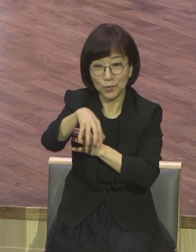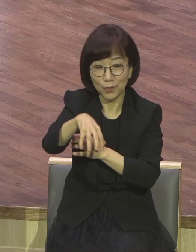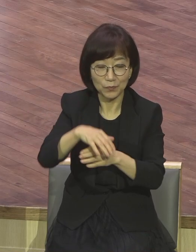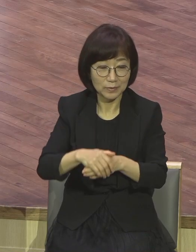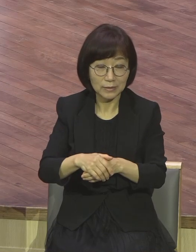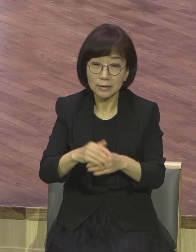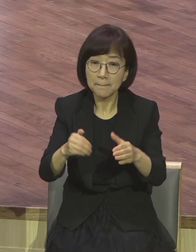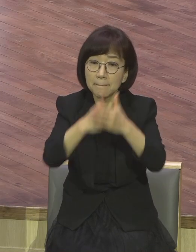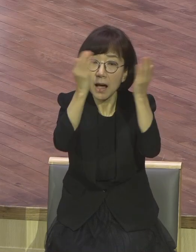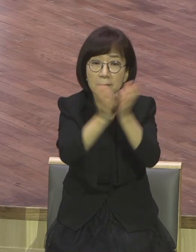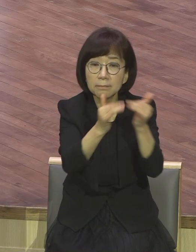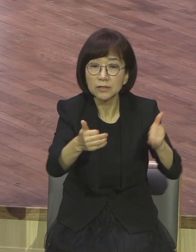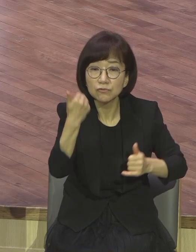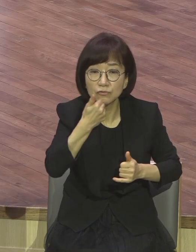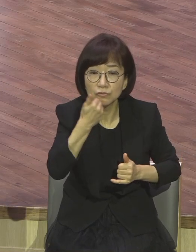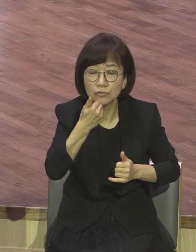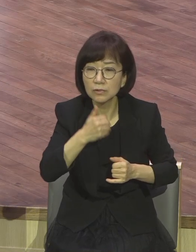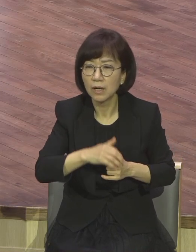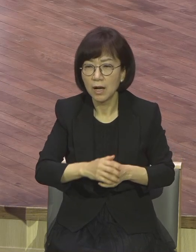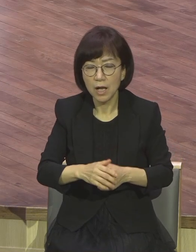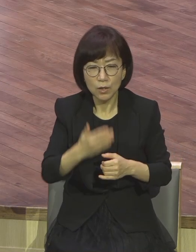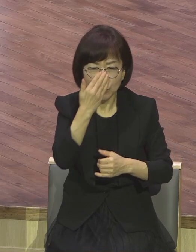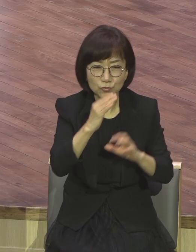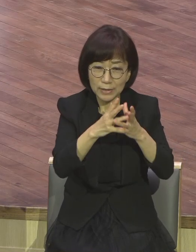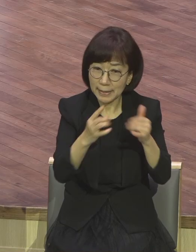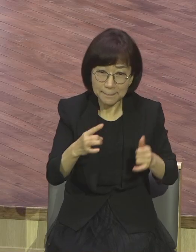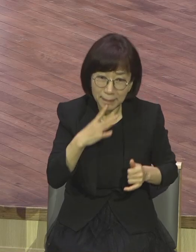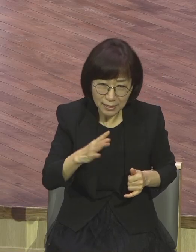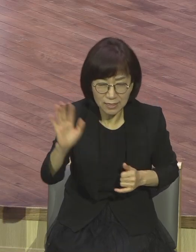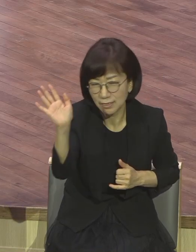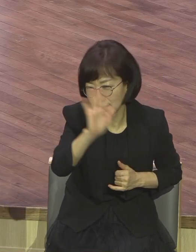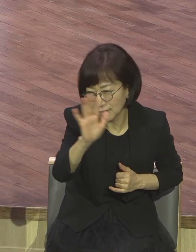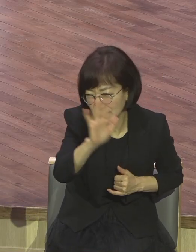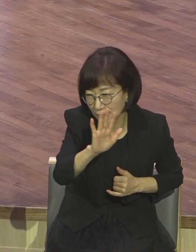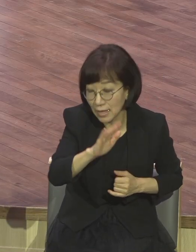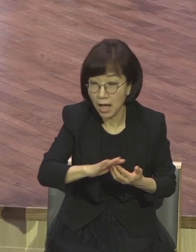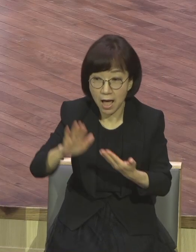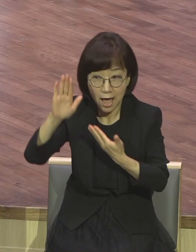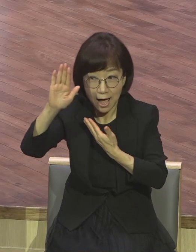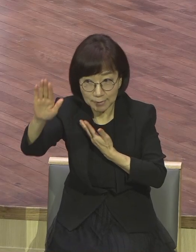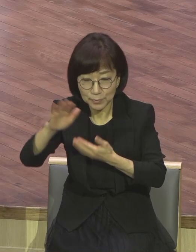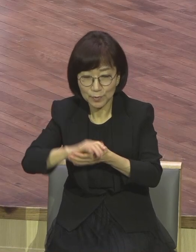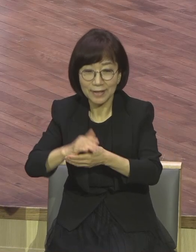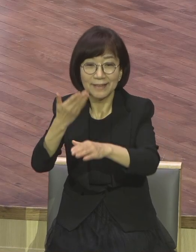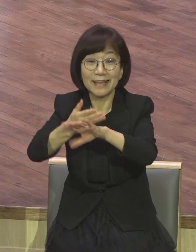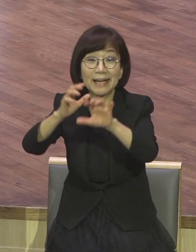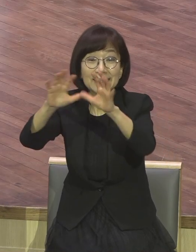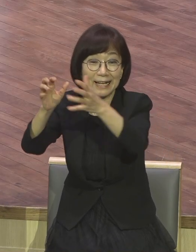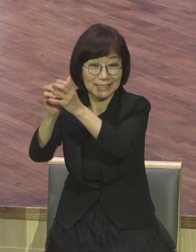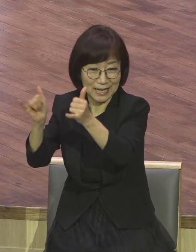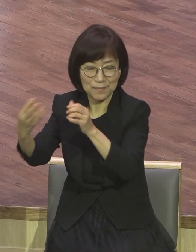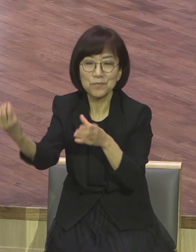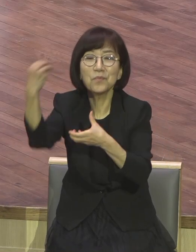장차 이방인들도 하나님을 예배하게 된다는 성교적 의미가 이렇게 들어있어요.